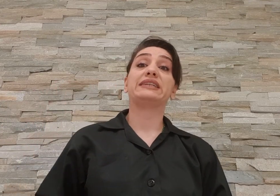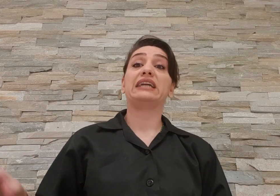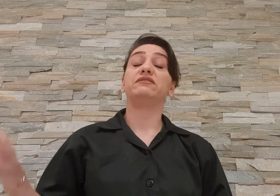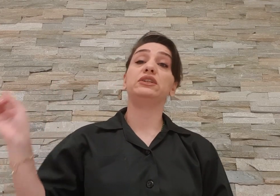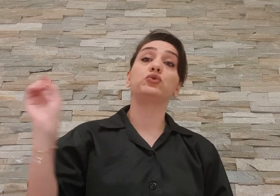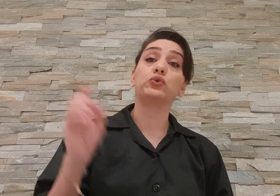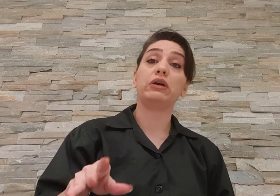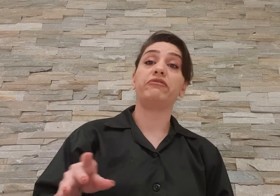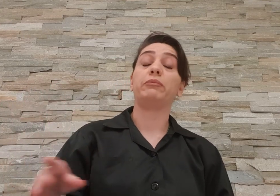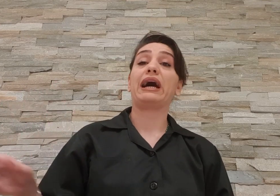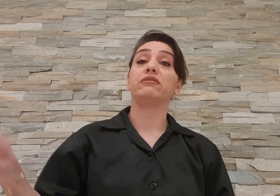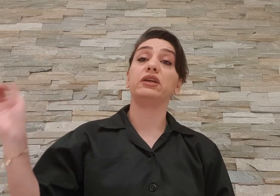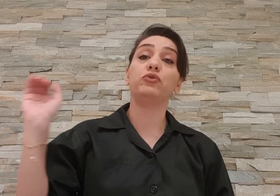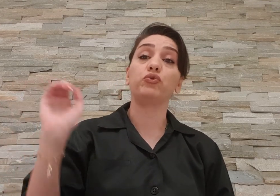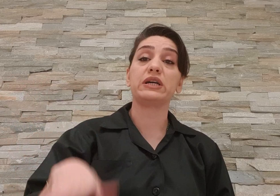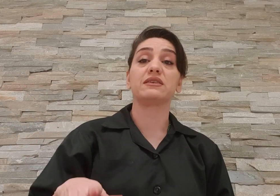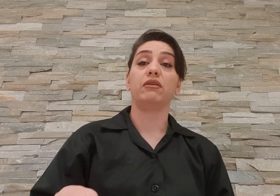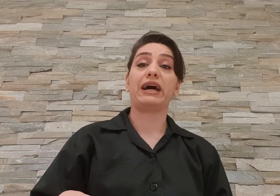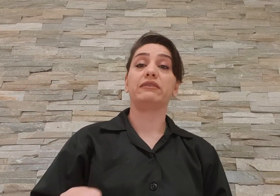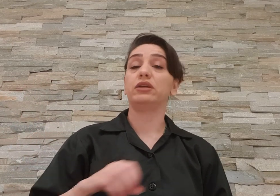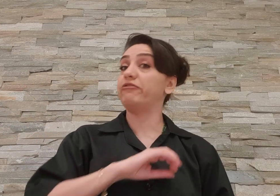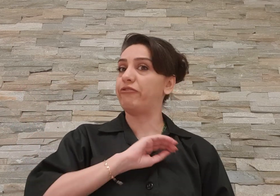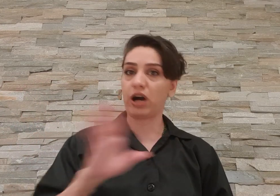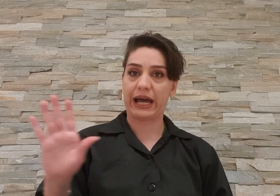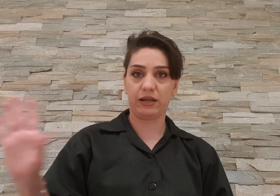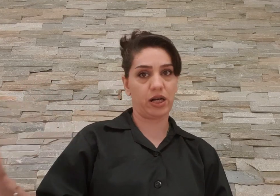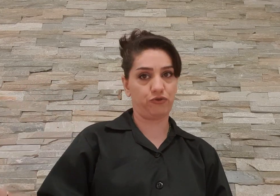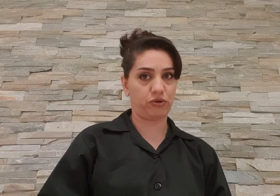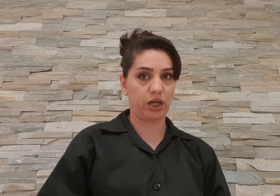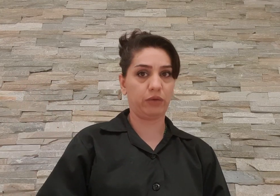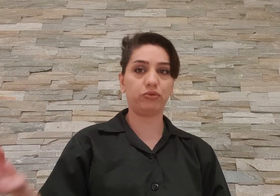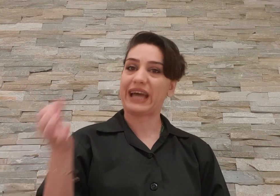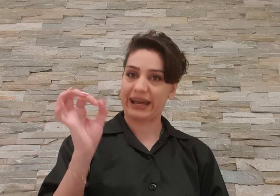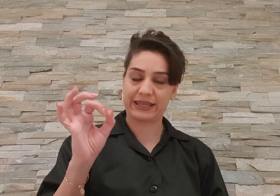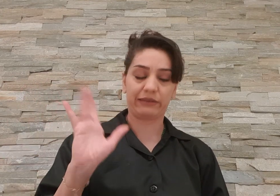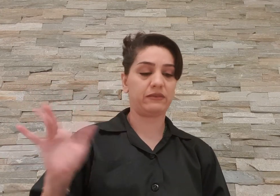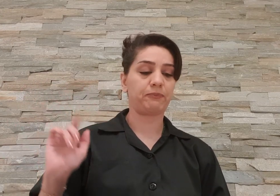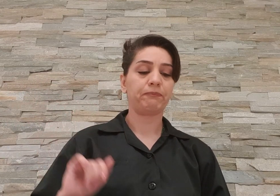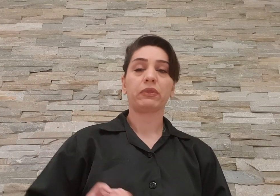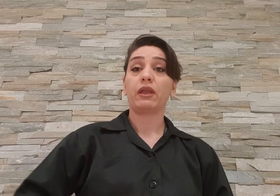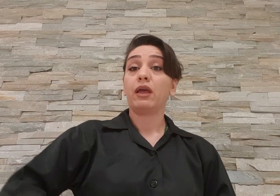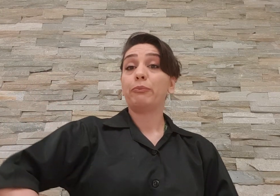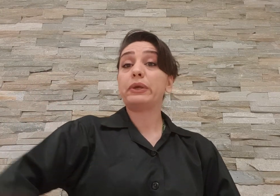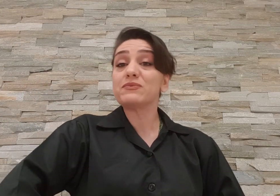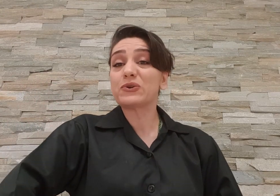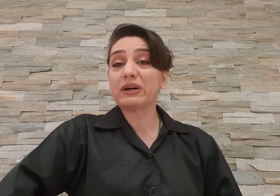تدوین گروه فیلم برداری گروه صدا برداری واقعا کارتون عالی بود احسند بریم سراغ